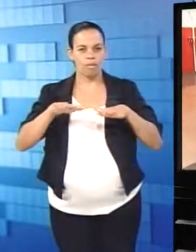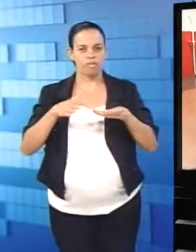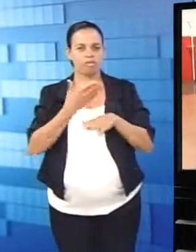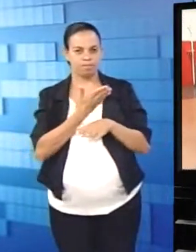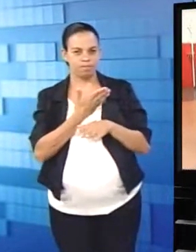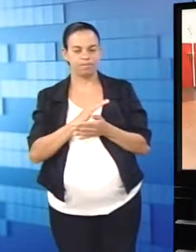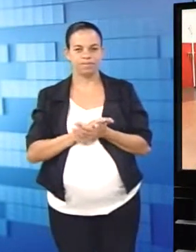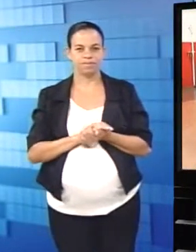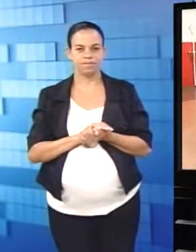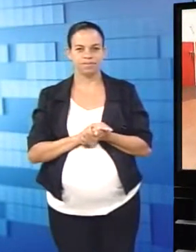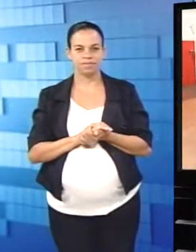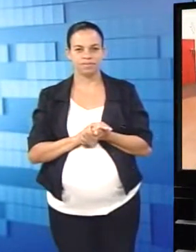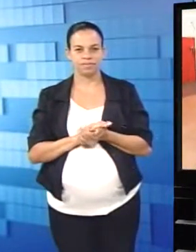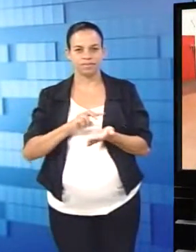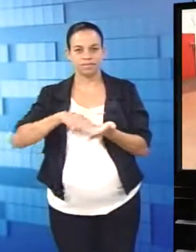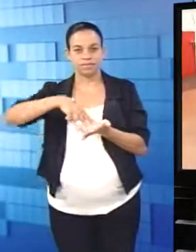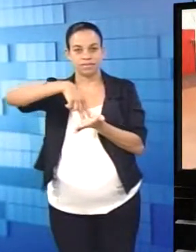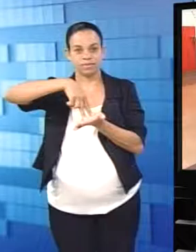o movimento é esse.